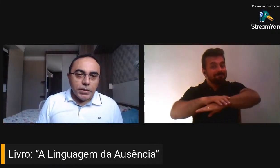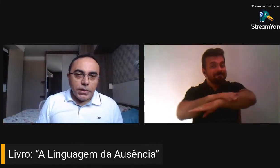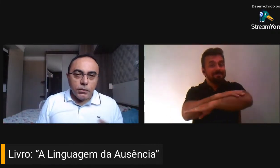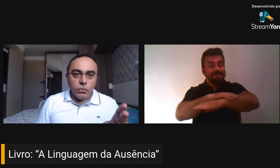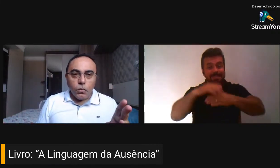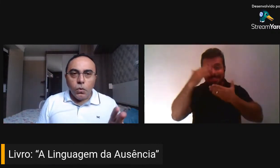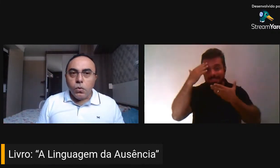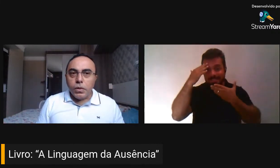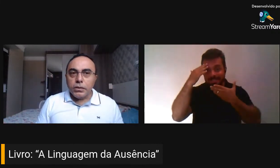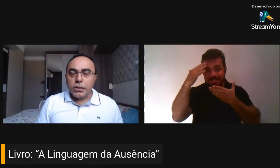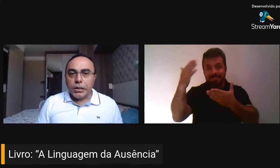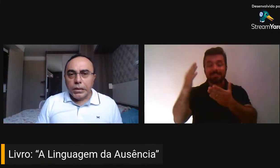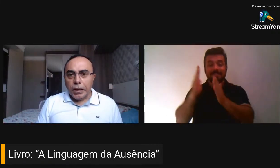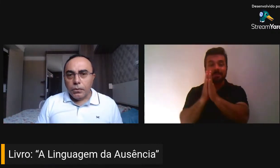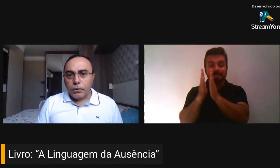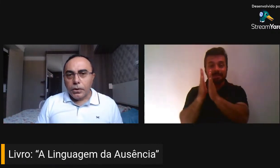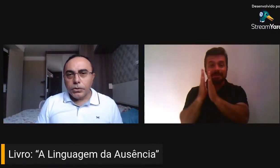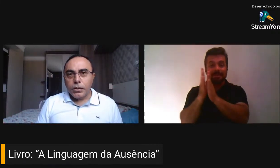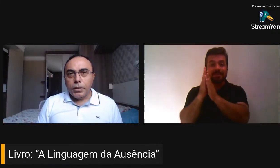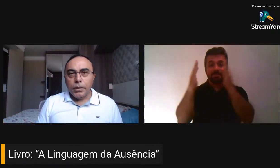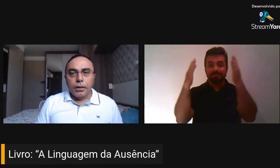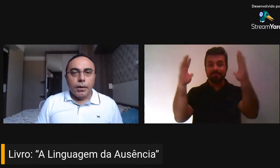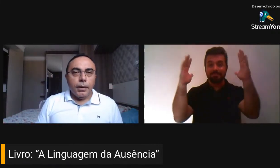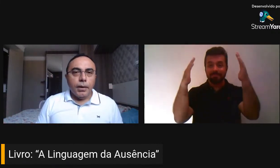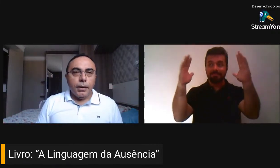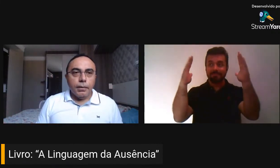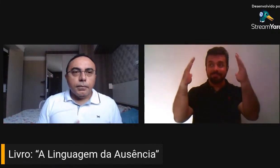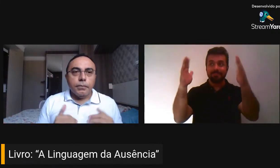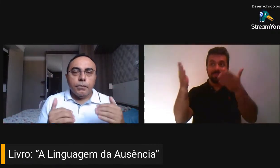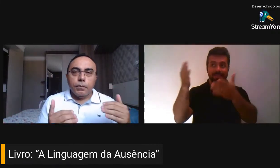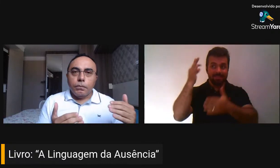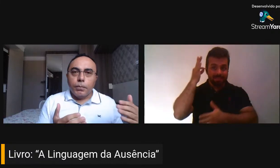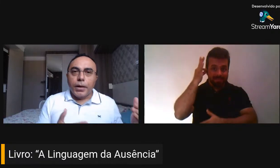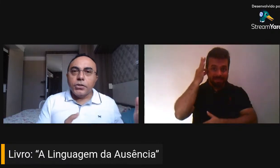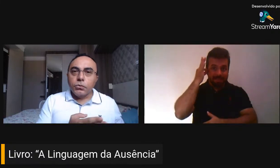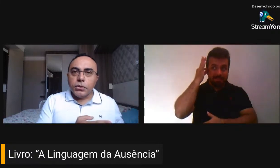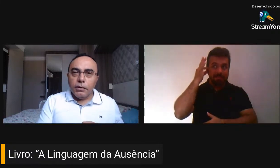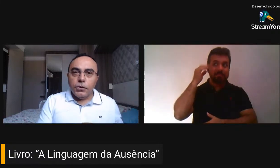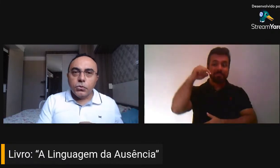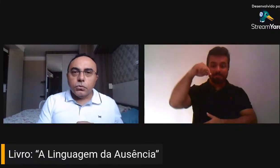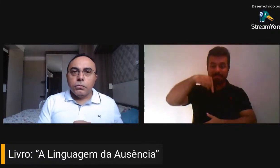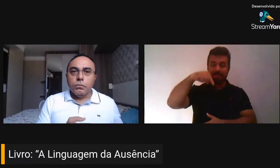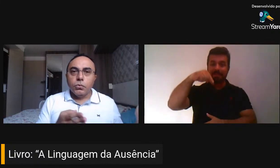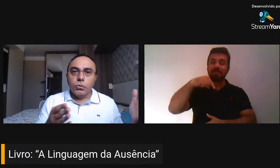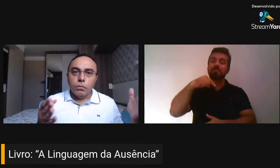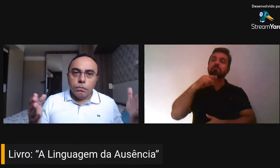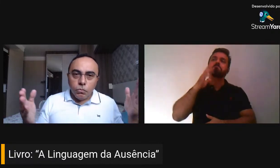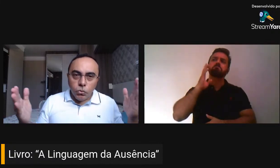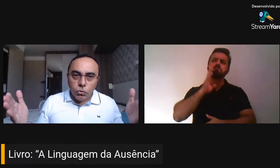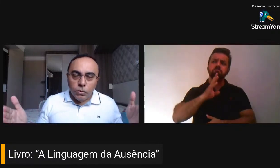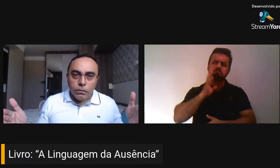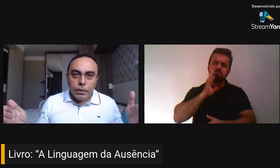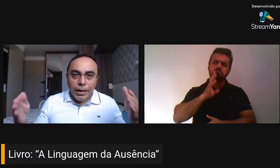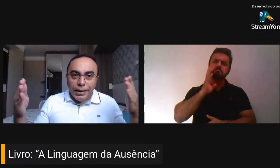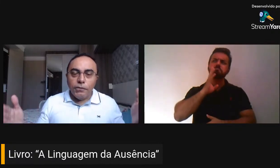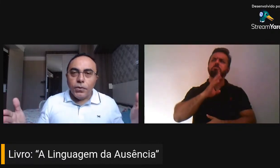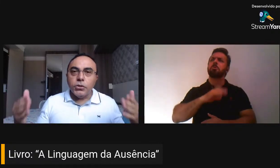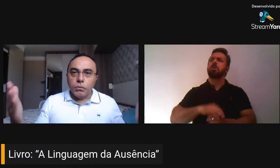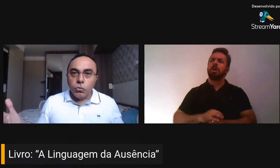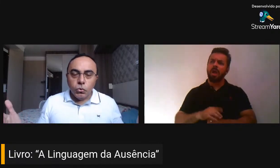vem fazendo com esse canal, que eu acho que é, presta um serviço muito, muito